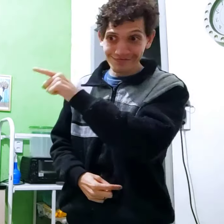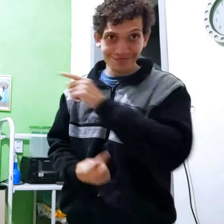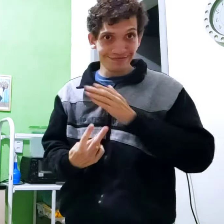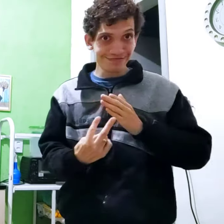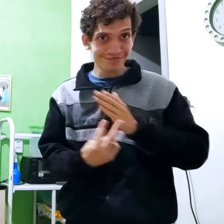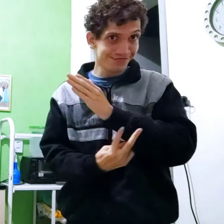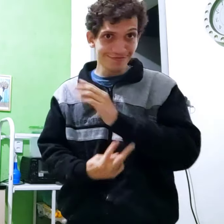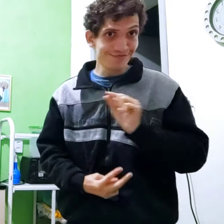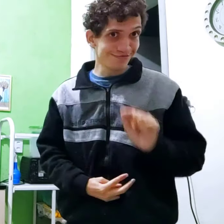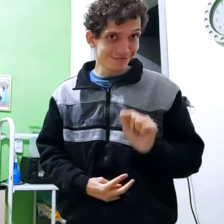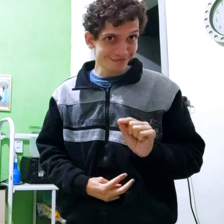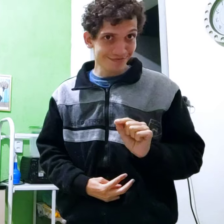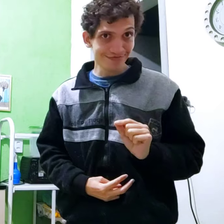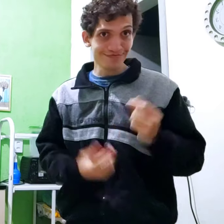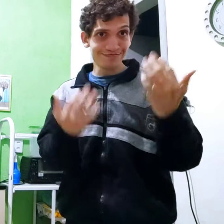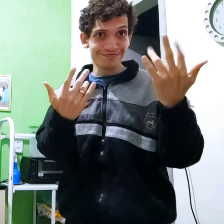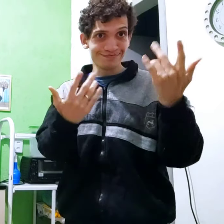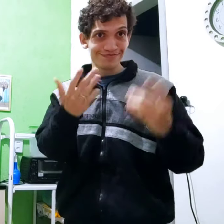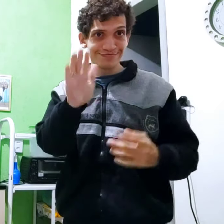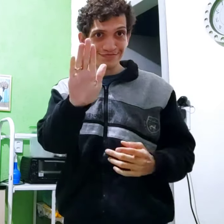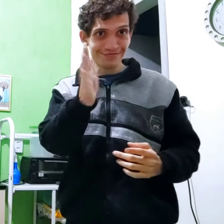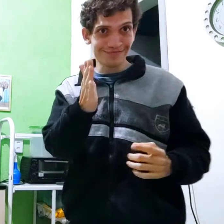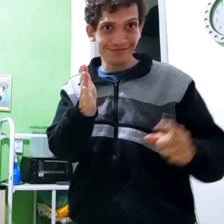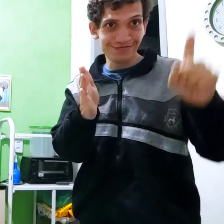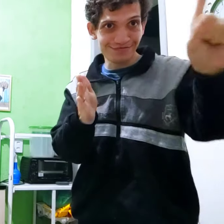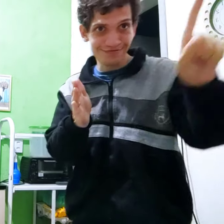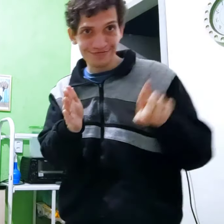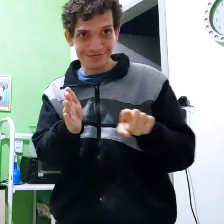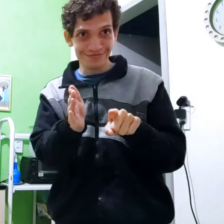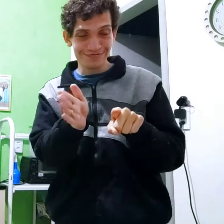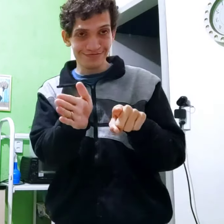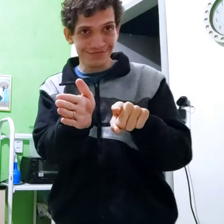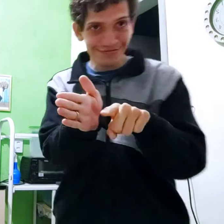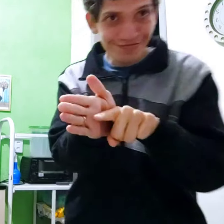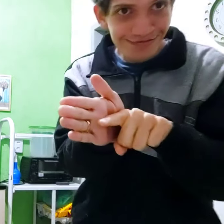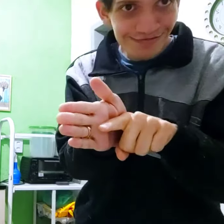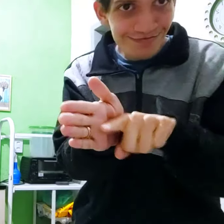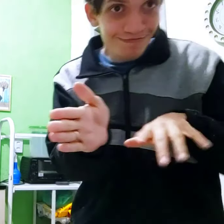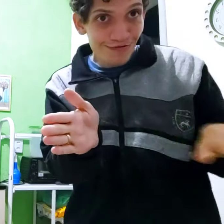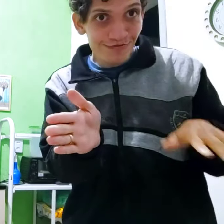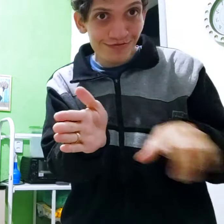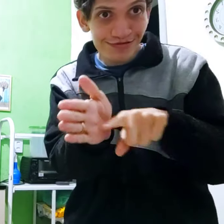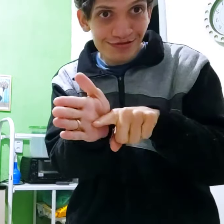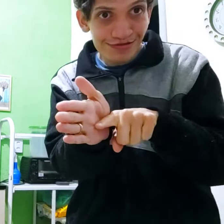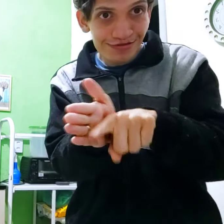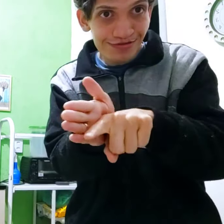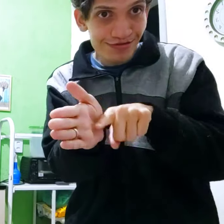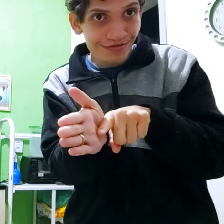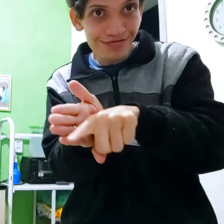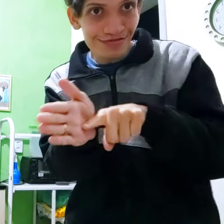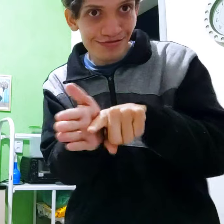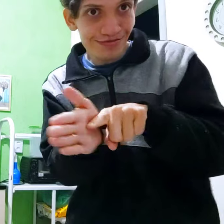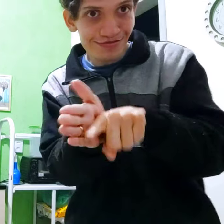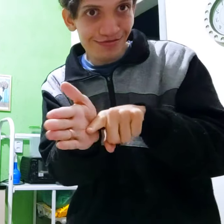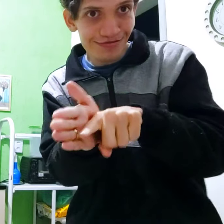possibilidades Essa primeira possibilidade, o I As mãos assim, ó E movimento assim